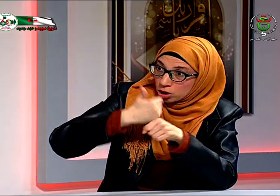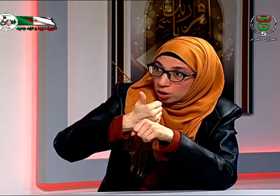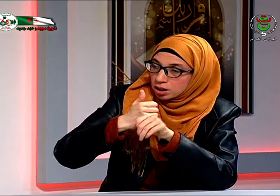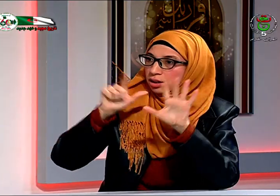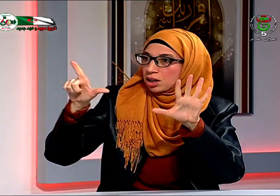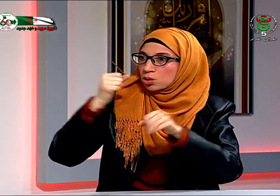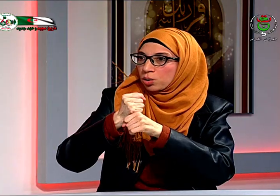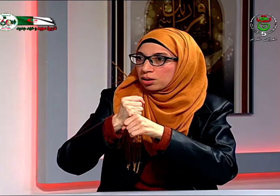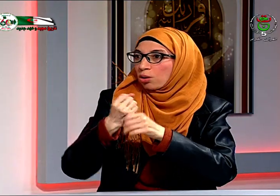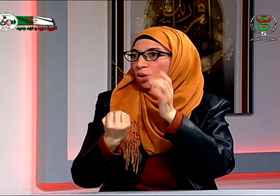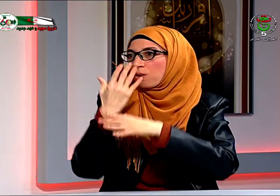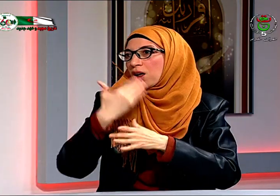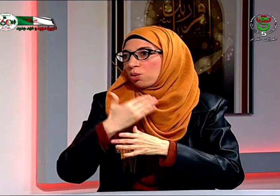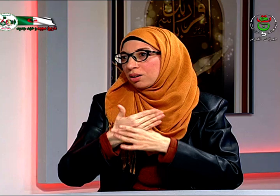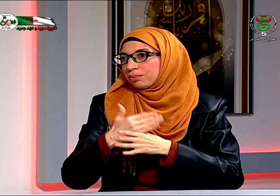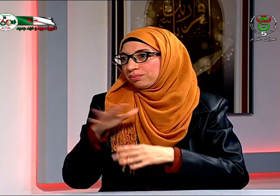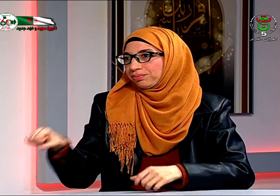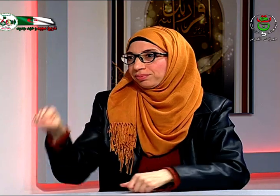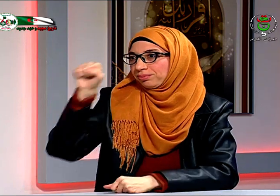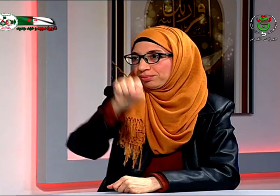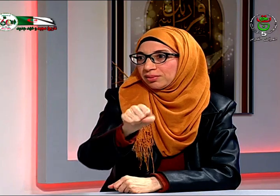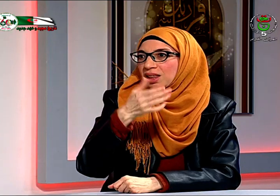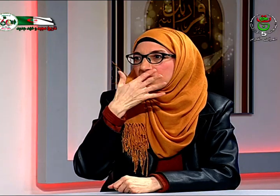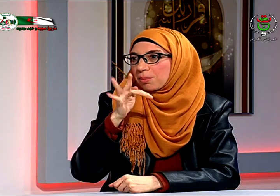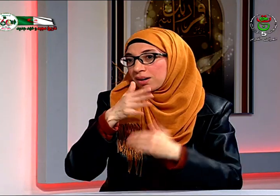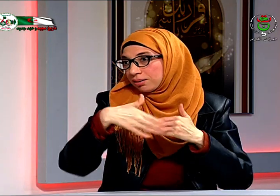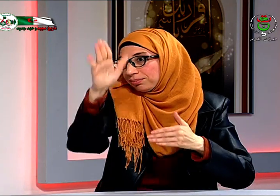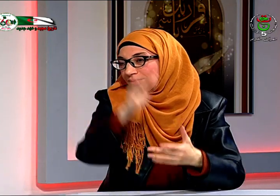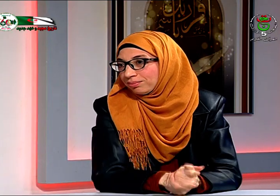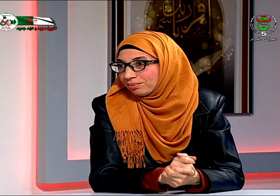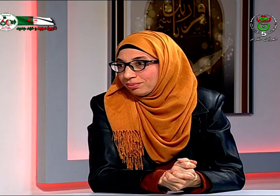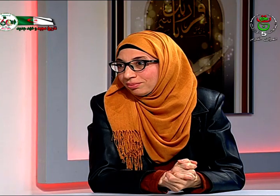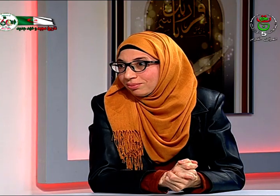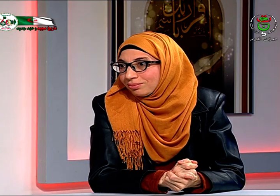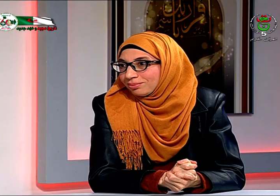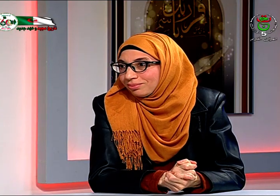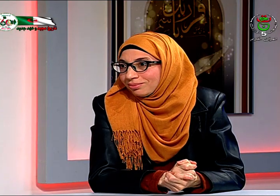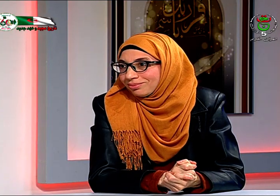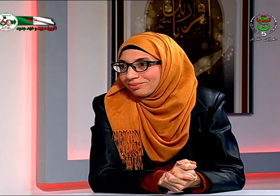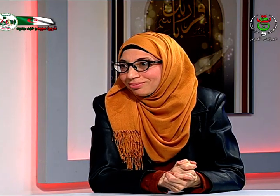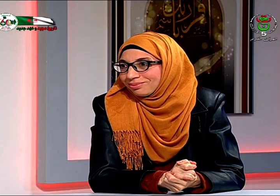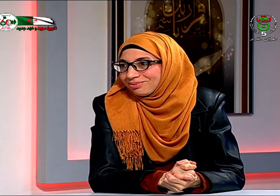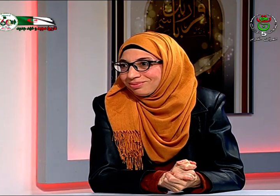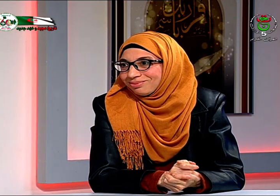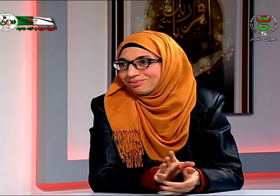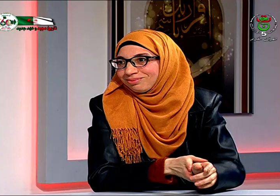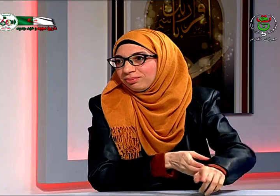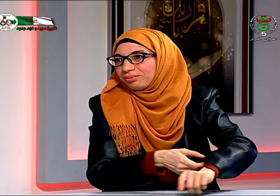شخص يسمع مع الوقت لكني لم يكن ذلك فإعاقتي مئة